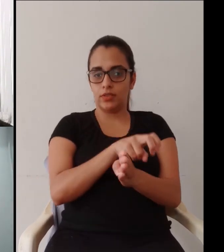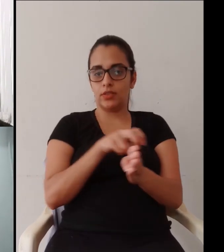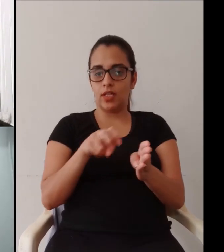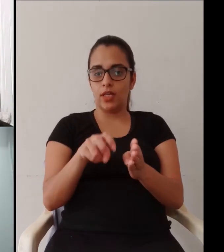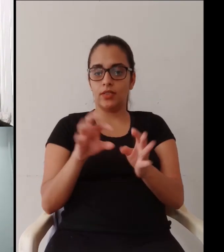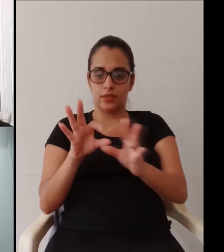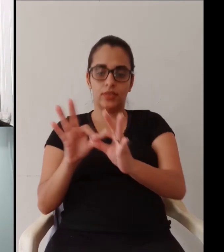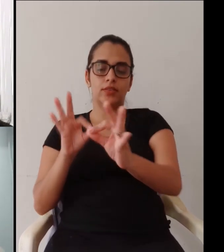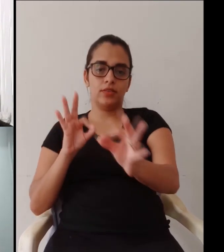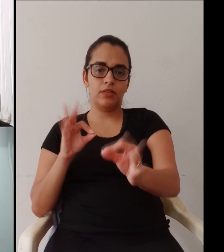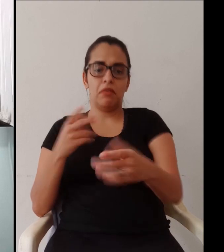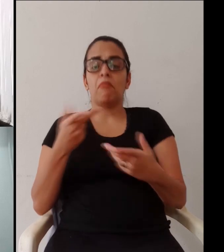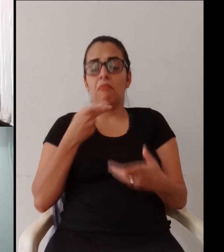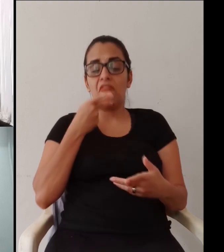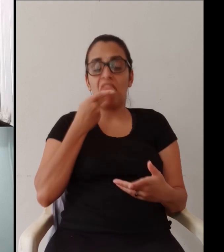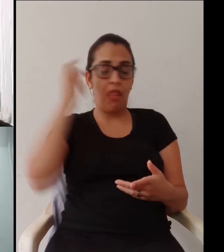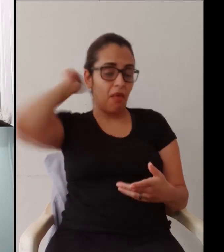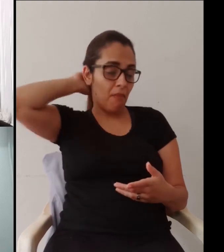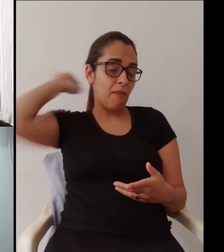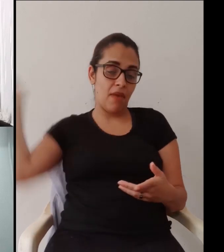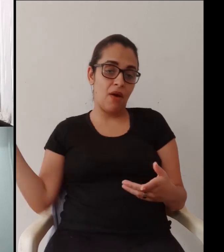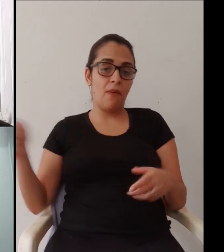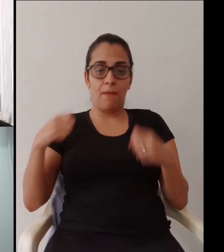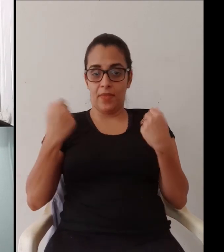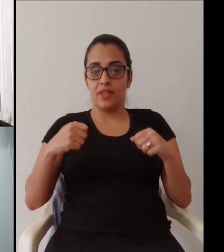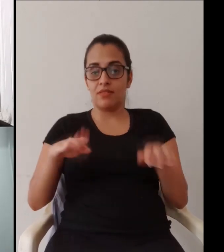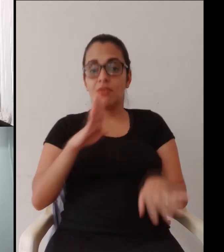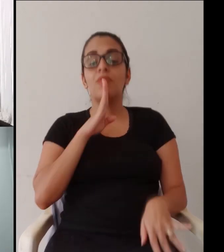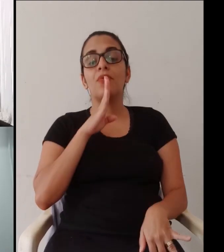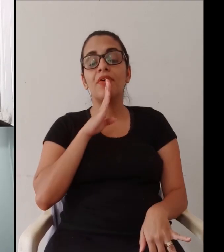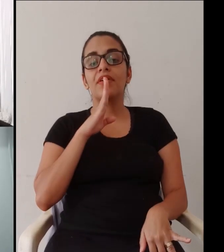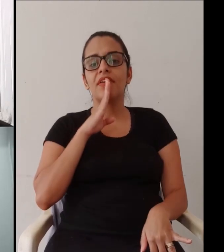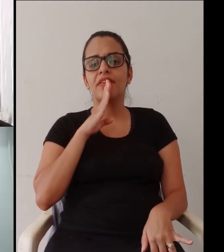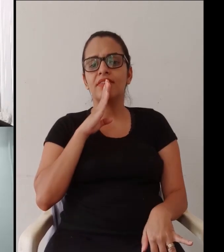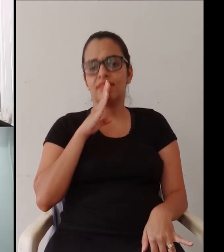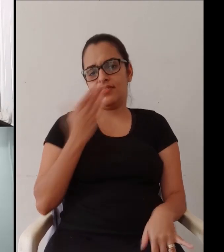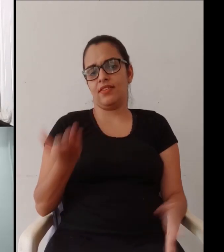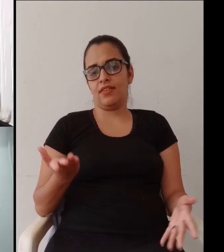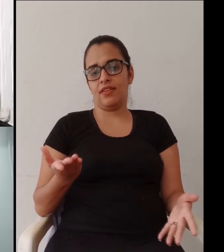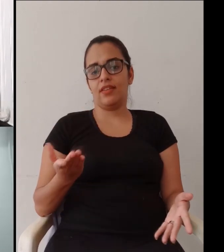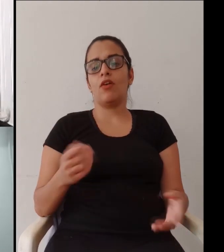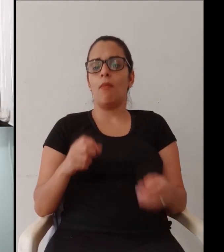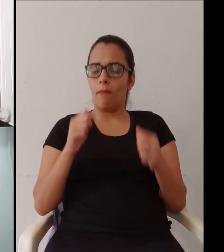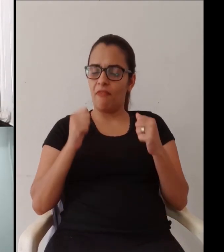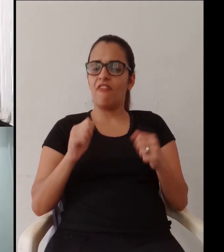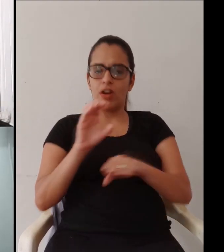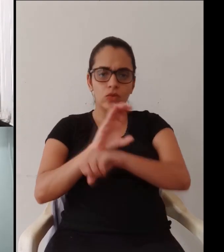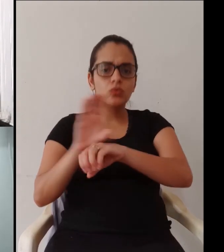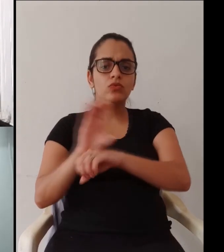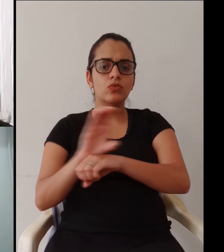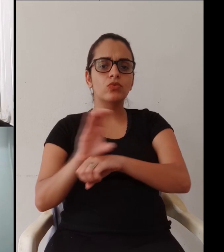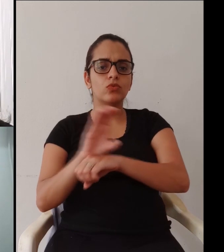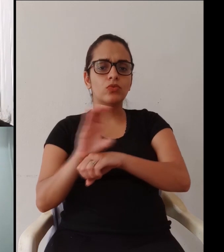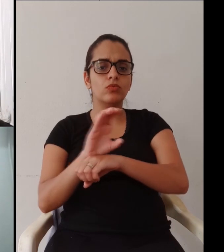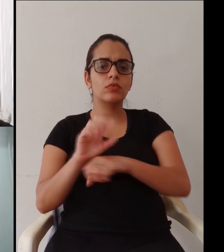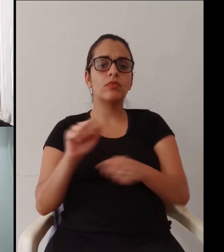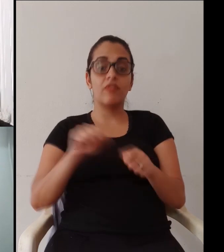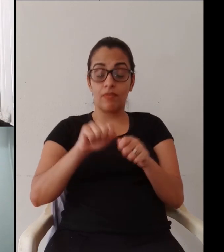outros então todos vocês estão convidados a conhecer a modalidade à distância porque eu falo nem que for para falar mal Dani tem que